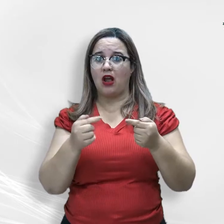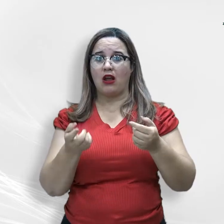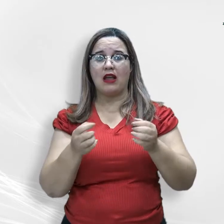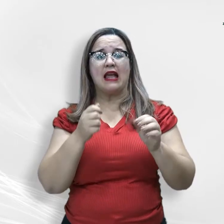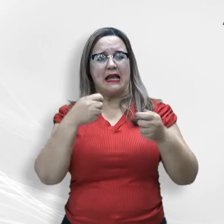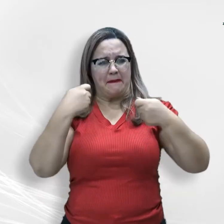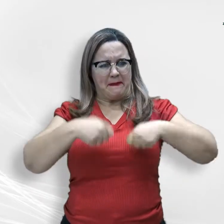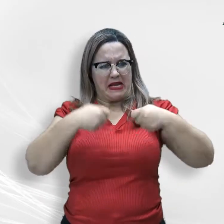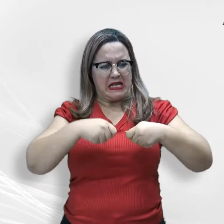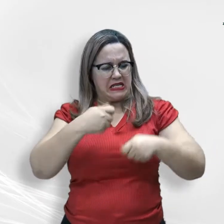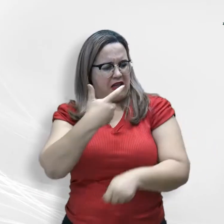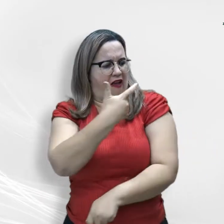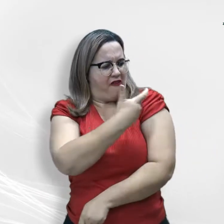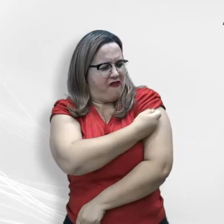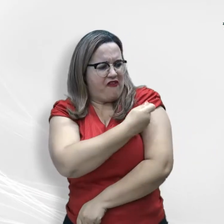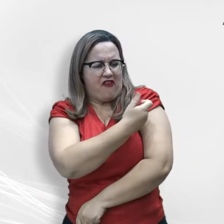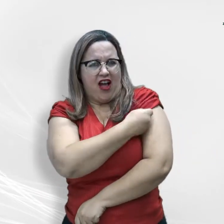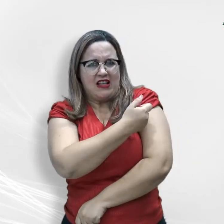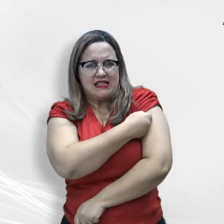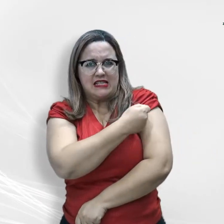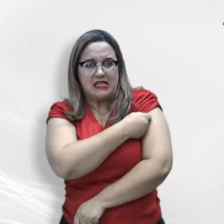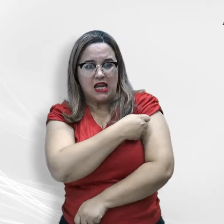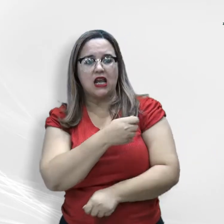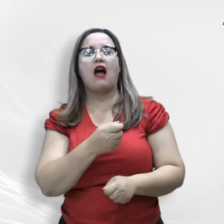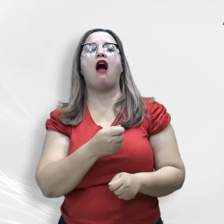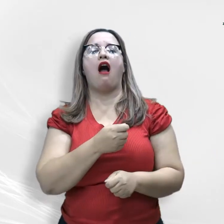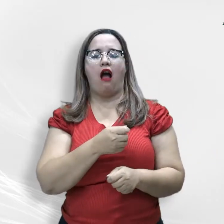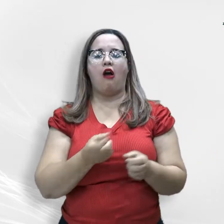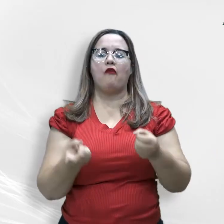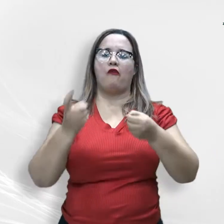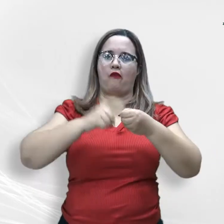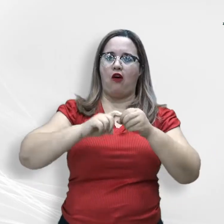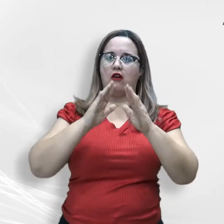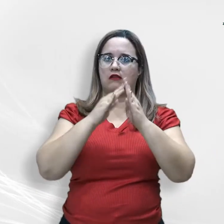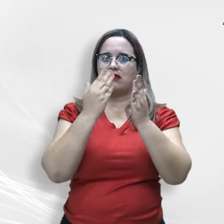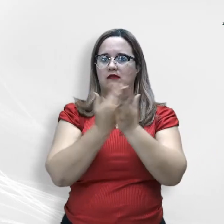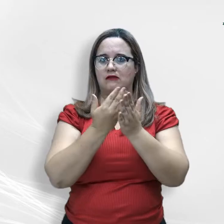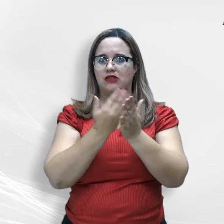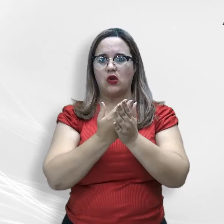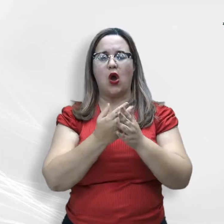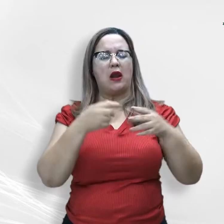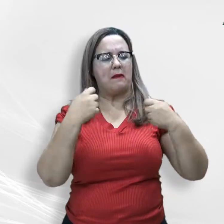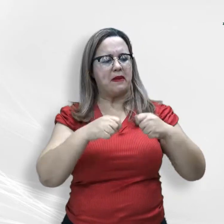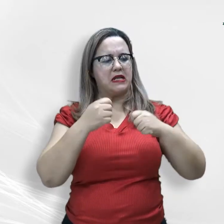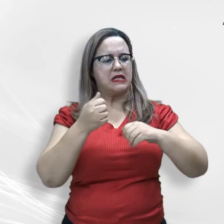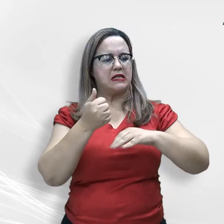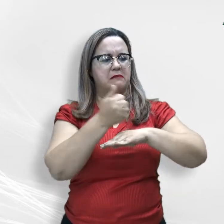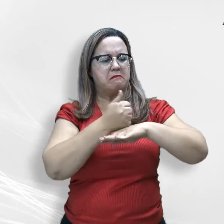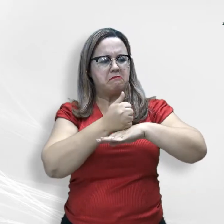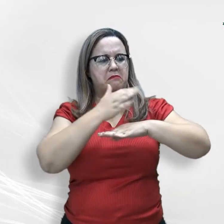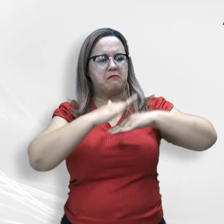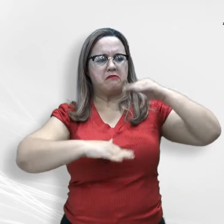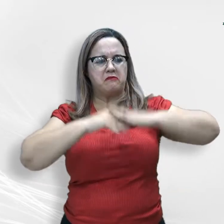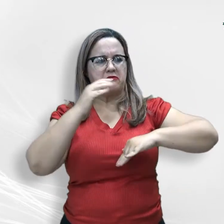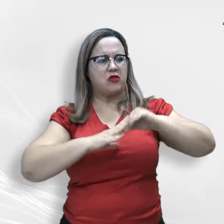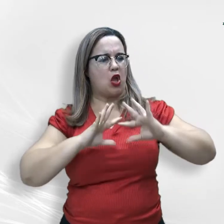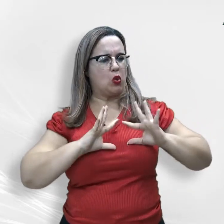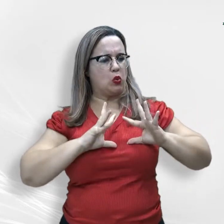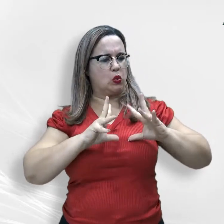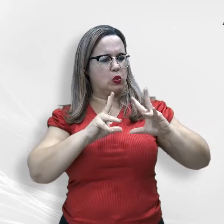das aulas presenciais na rede estadual de ensino a comprovação da imunização de todos os profissionais que atuam nas unidades escolares.